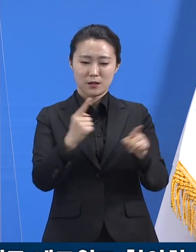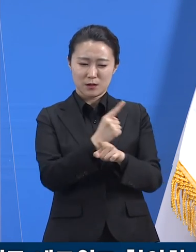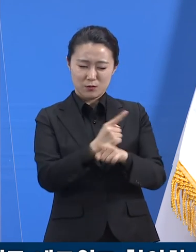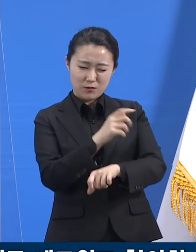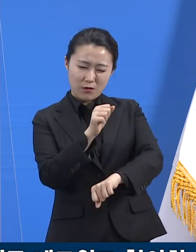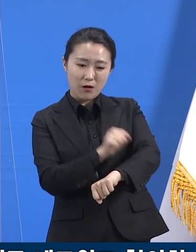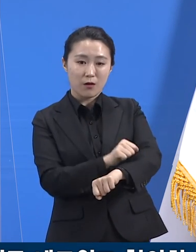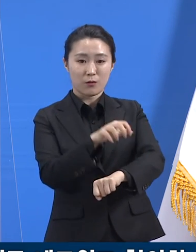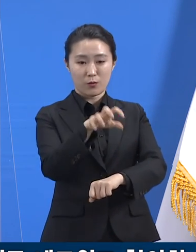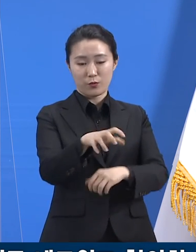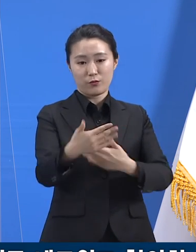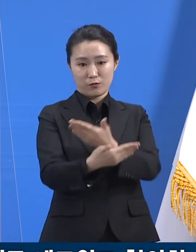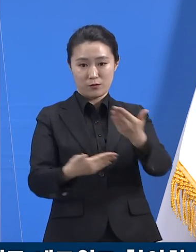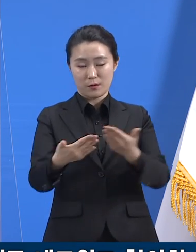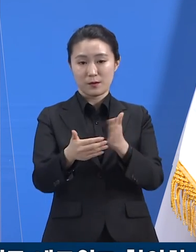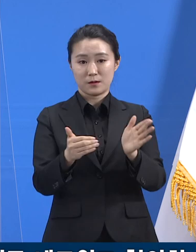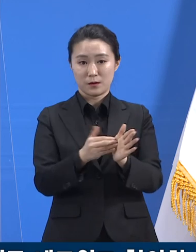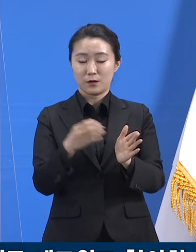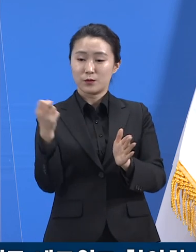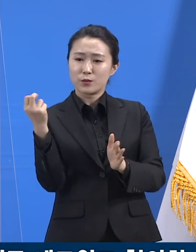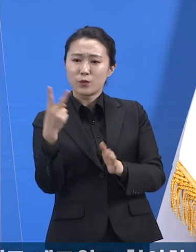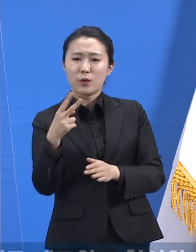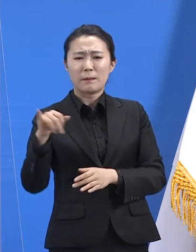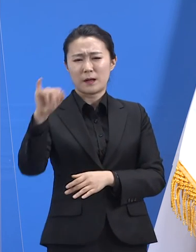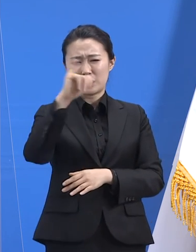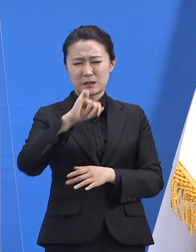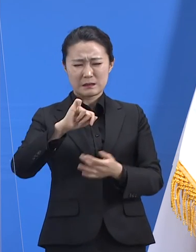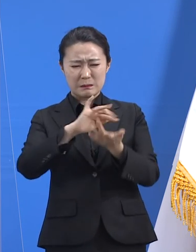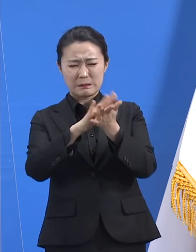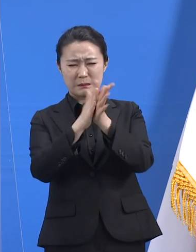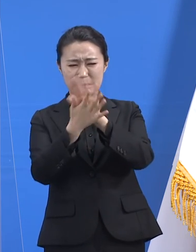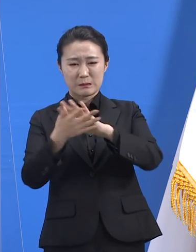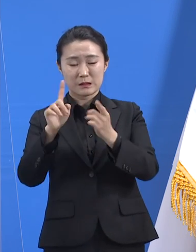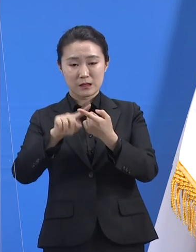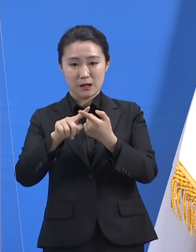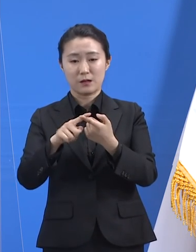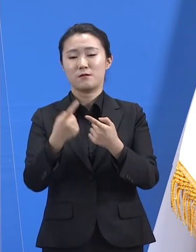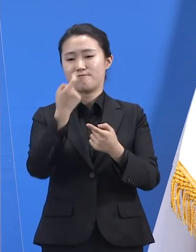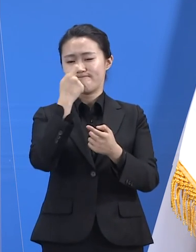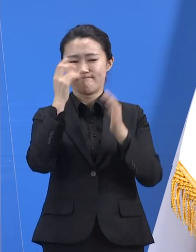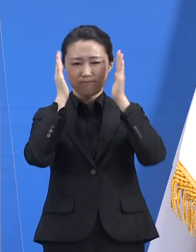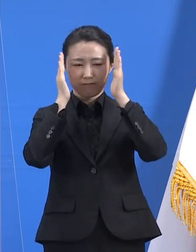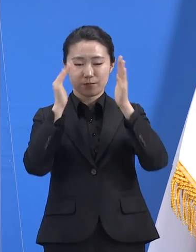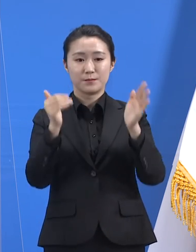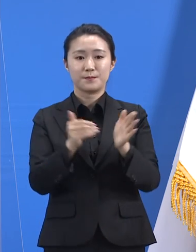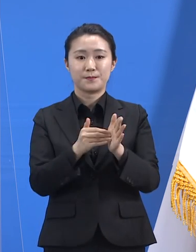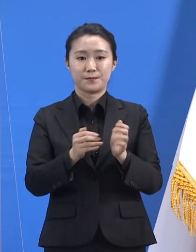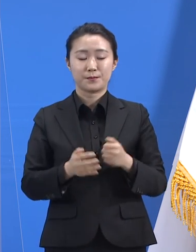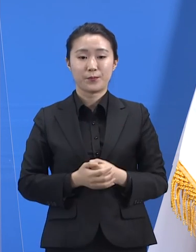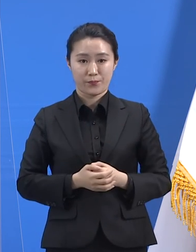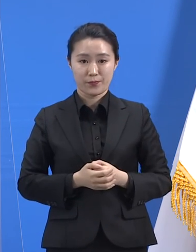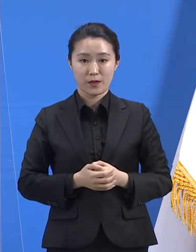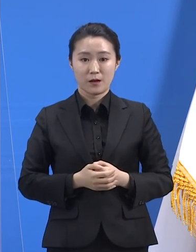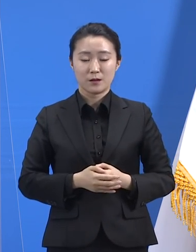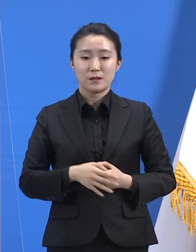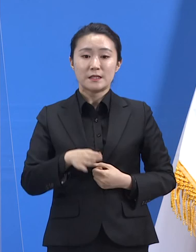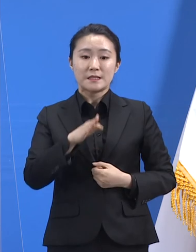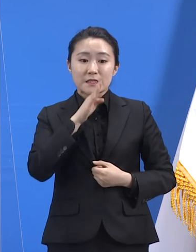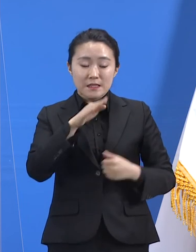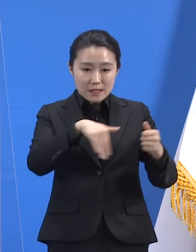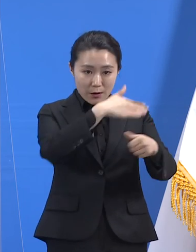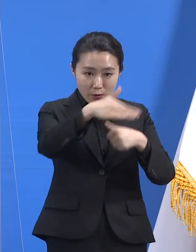학습시간도 가졌습니다. 도는 코로나19 대응에 현장성과 전문성을 불어넣는 것이